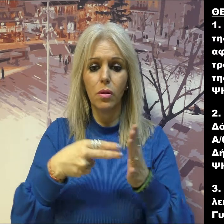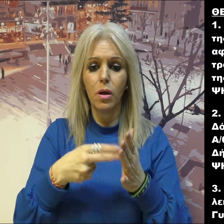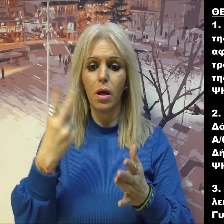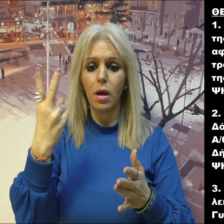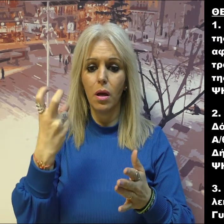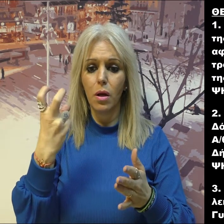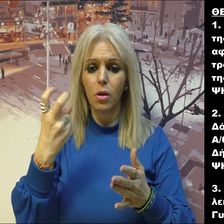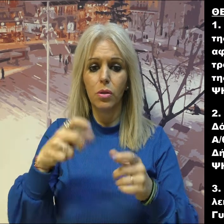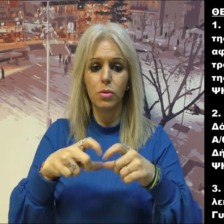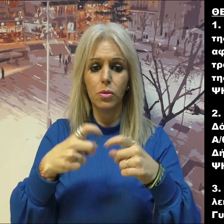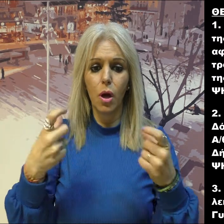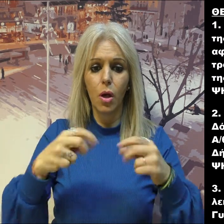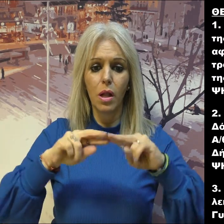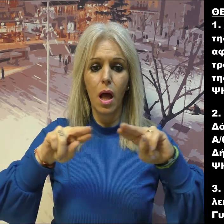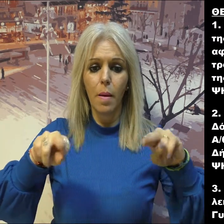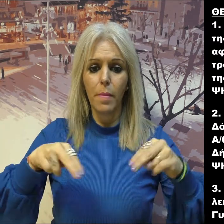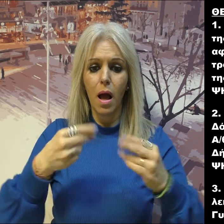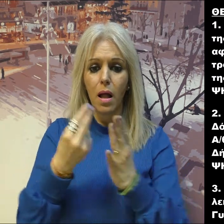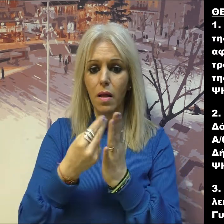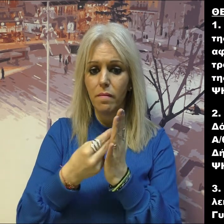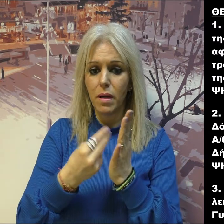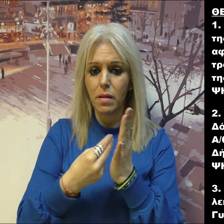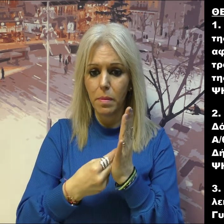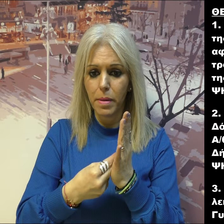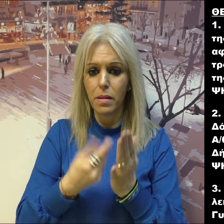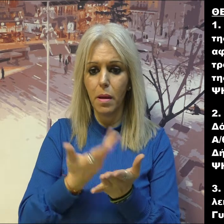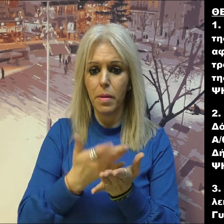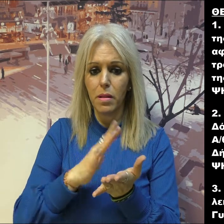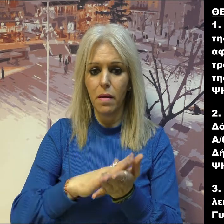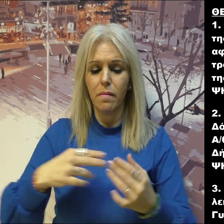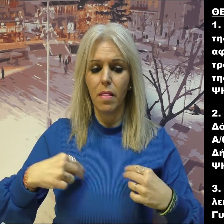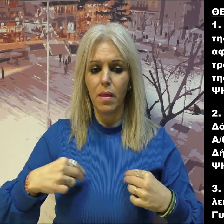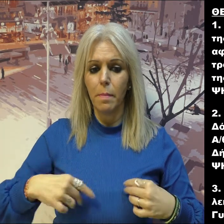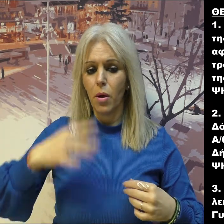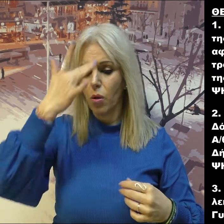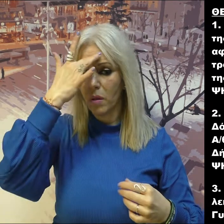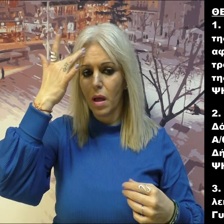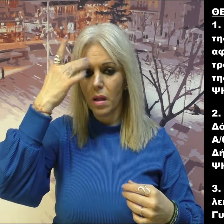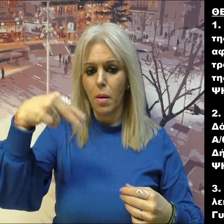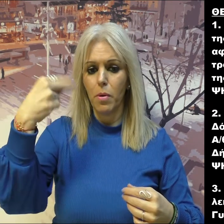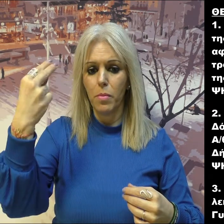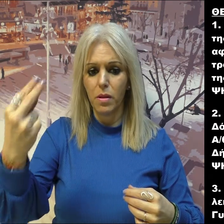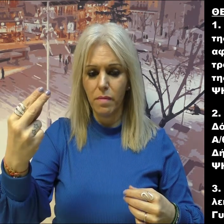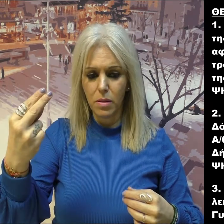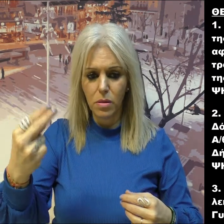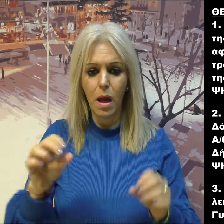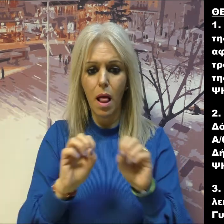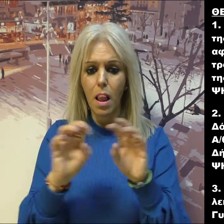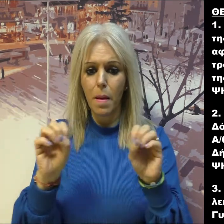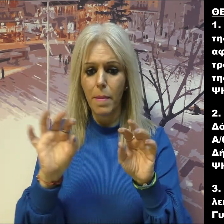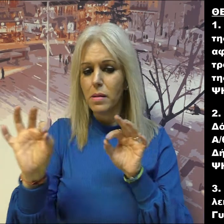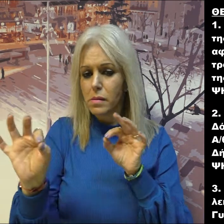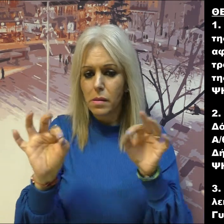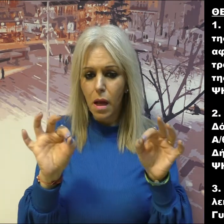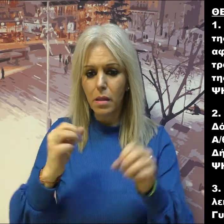πόλης Κοζάνης. Ψηφίστηκε ομόφωνα. Δεύτερο, κατανομή ποσού 275.590